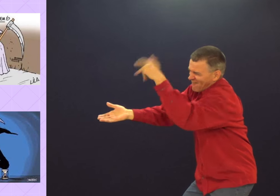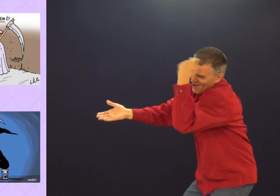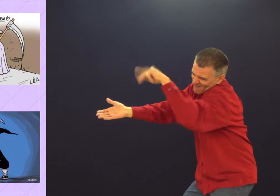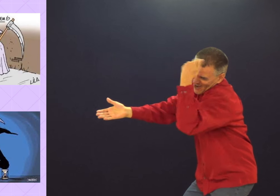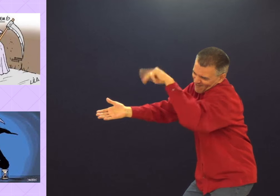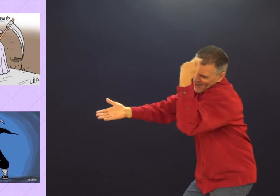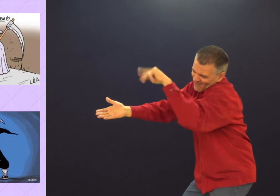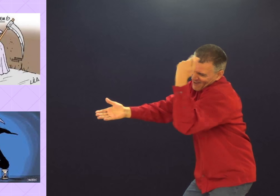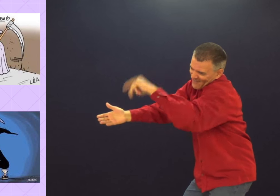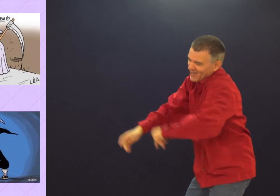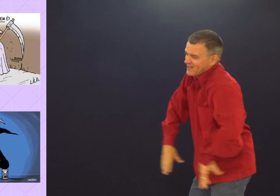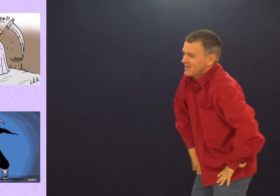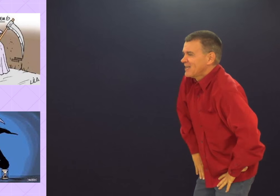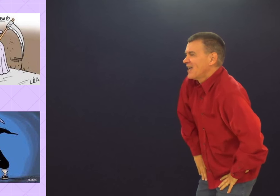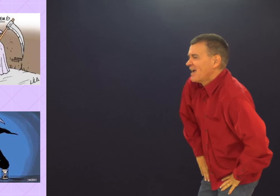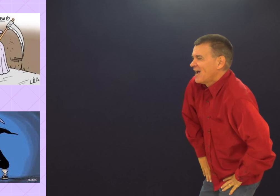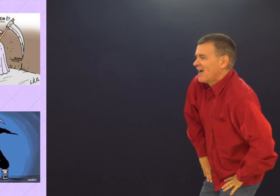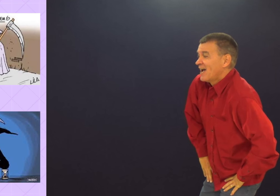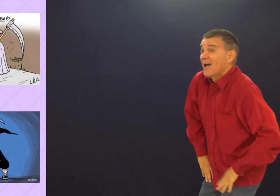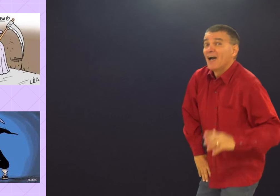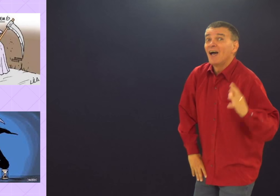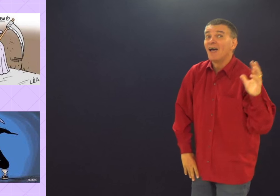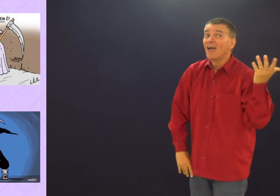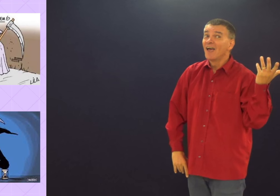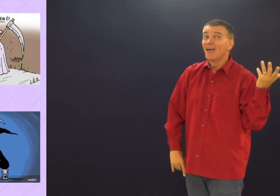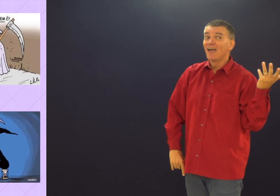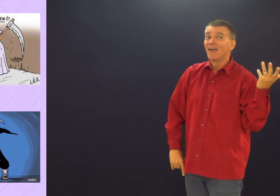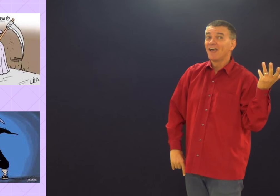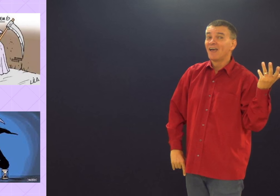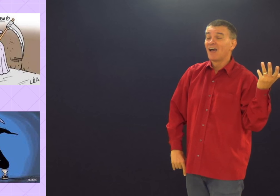esgotando. Dá mais coisa. Dá isso. Dá aquilo. O acontece?